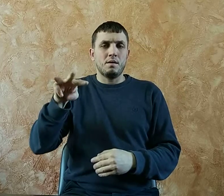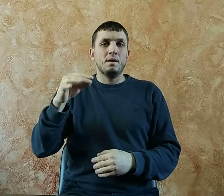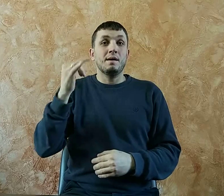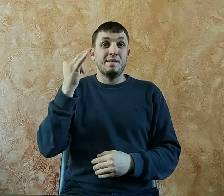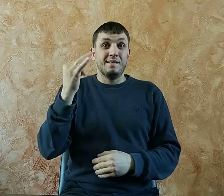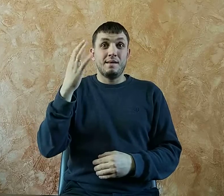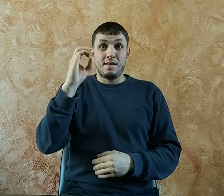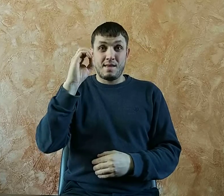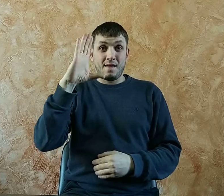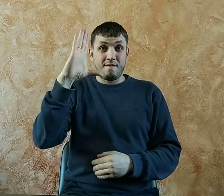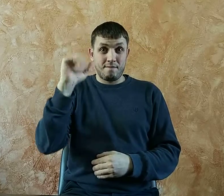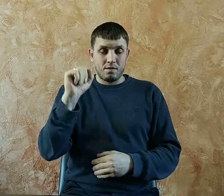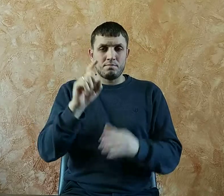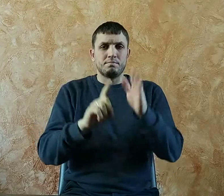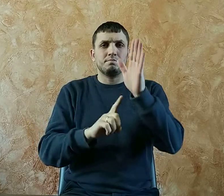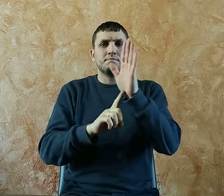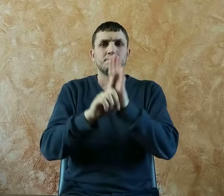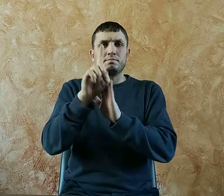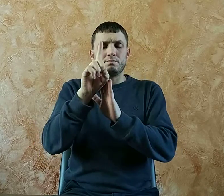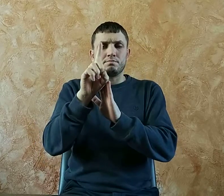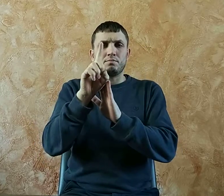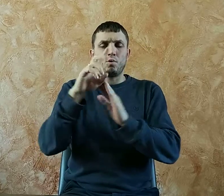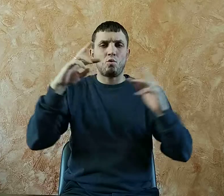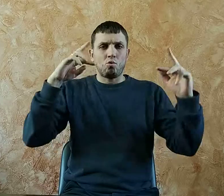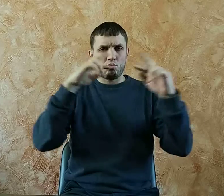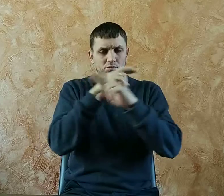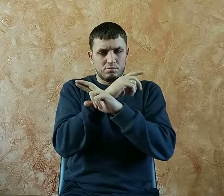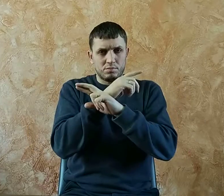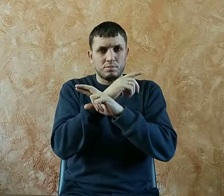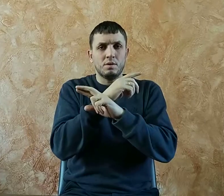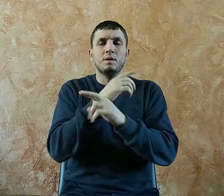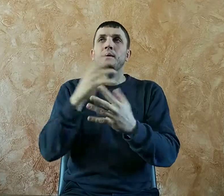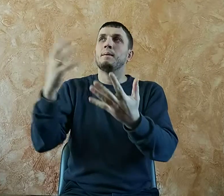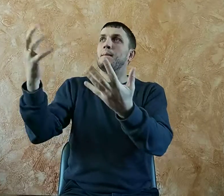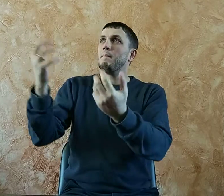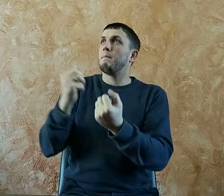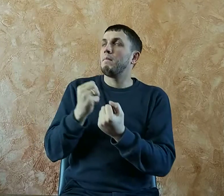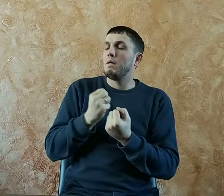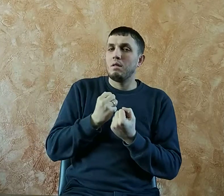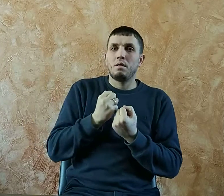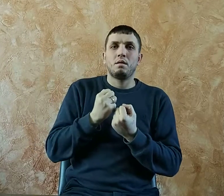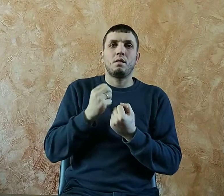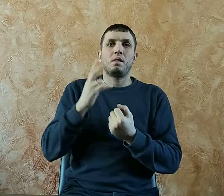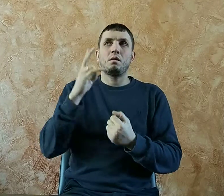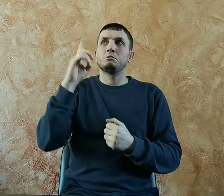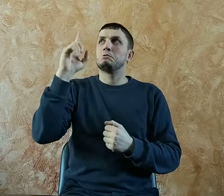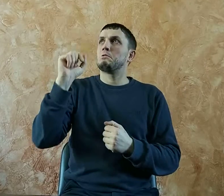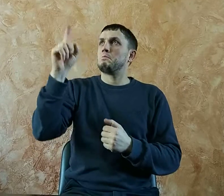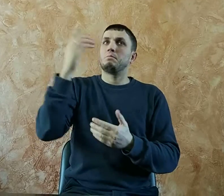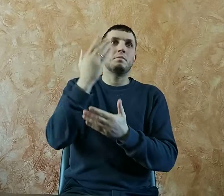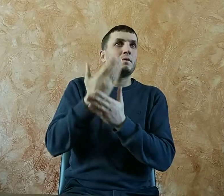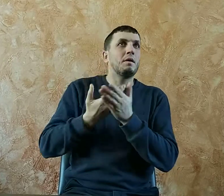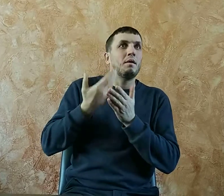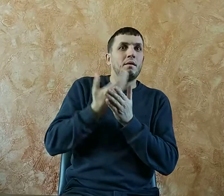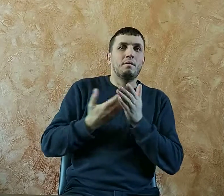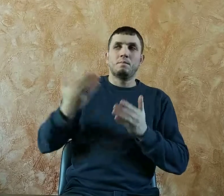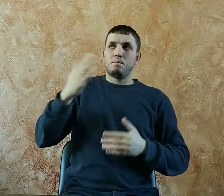совершив роковую ошибку, приняла его за наставника и протянула руку,